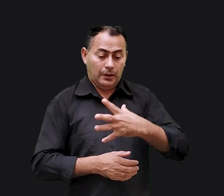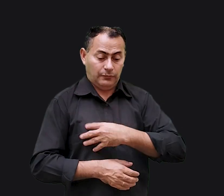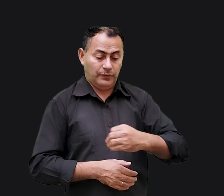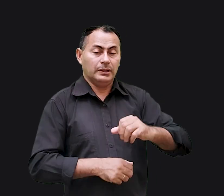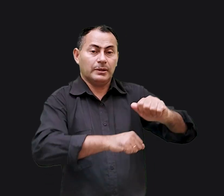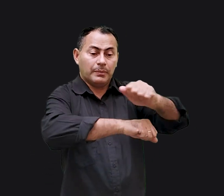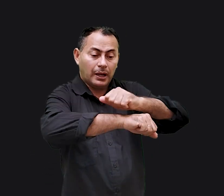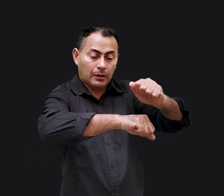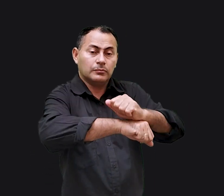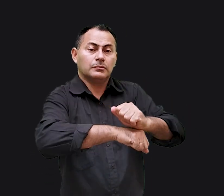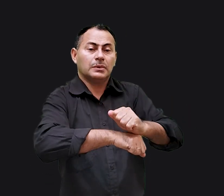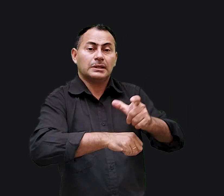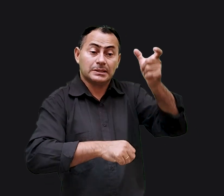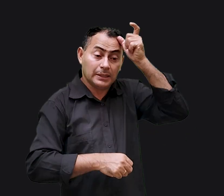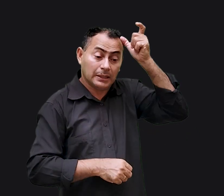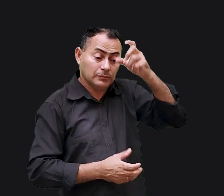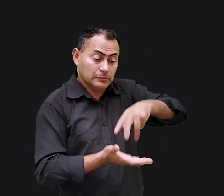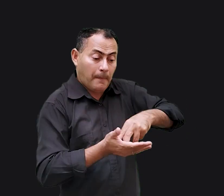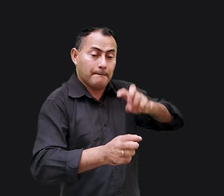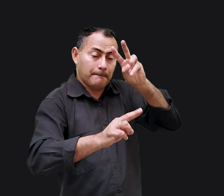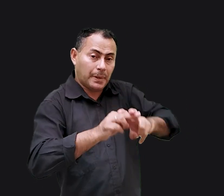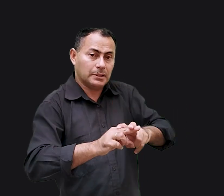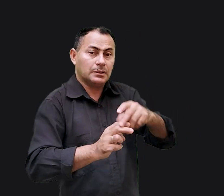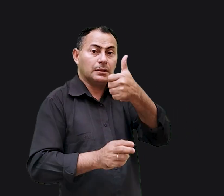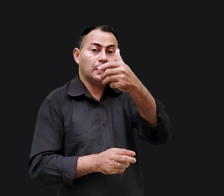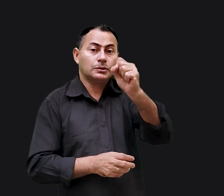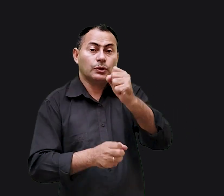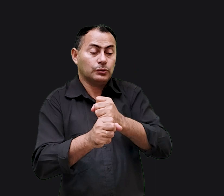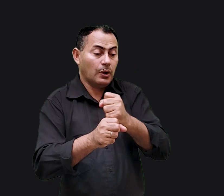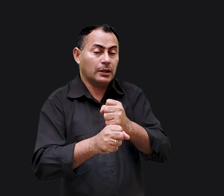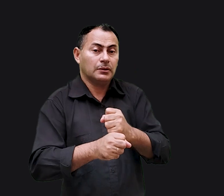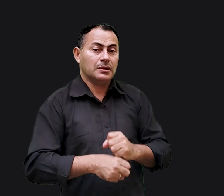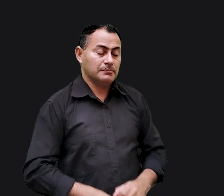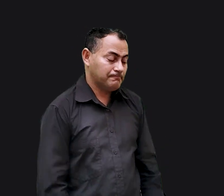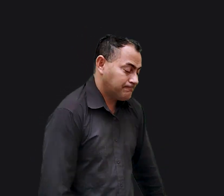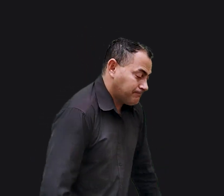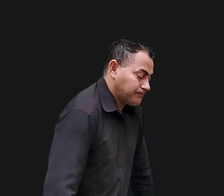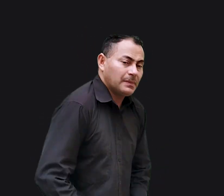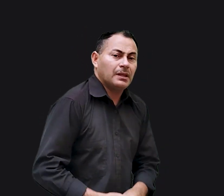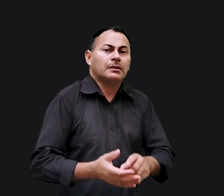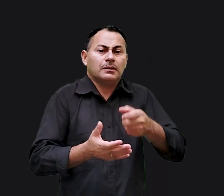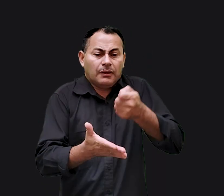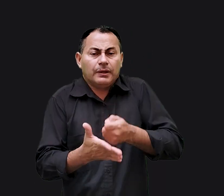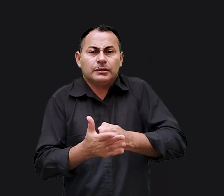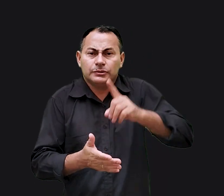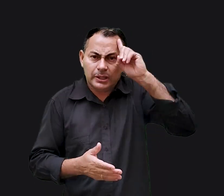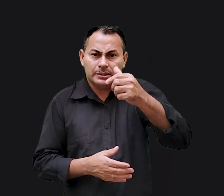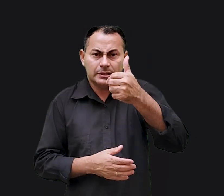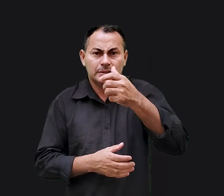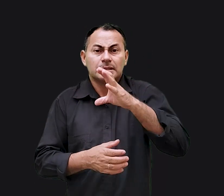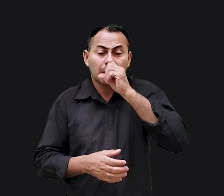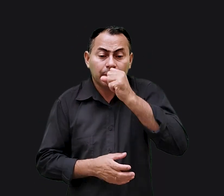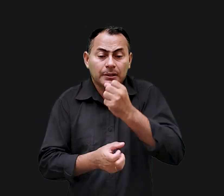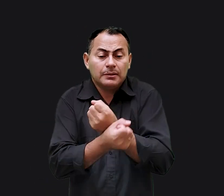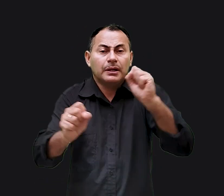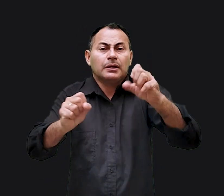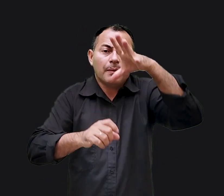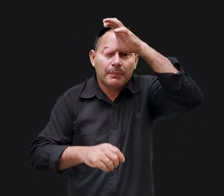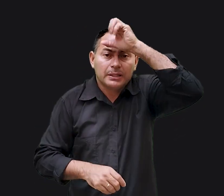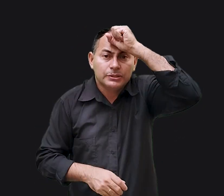esta mulher, uma filha de Abraão, a quem Satanás mantinha presa por 18 longos anos, não deveria no dia de sábado ser libertada daquilo que